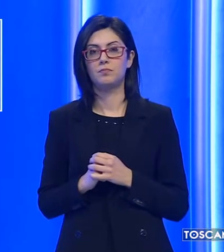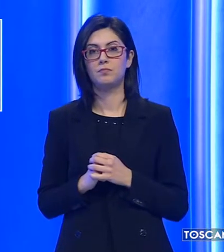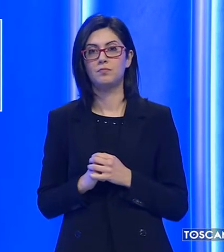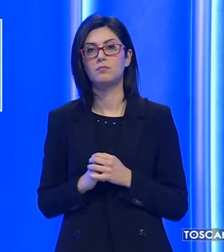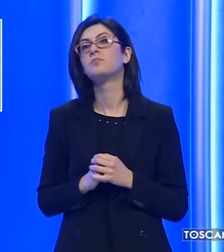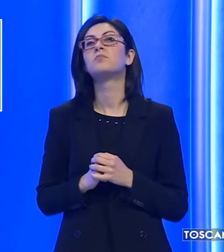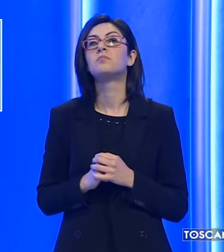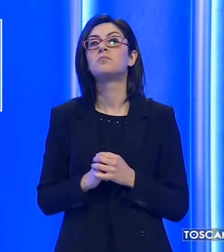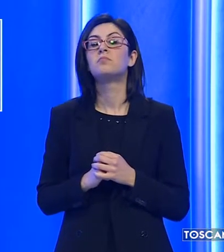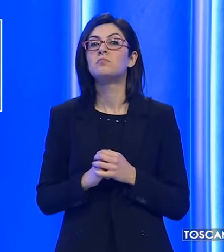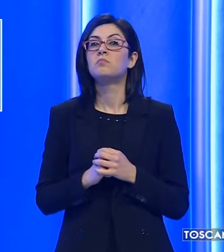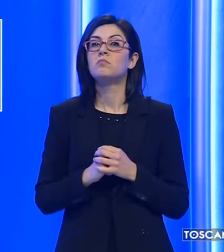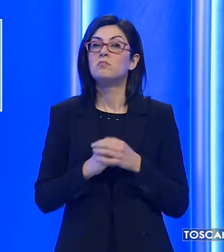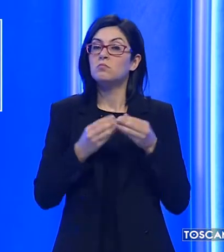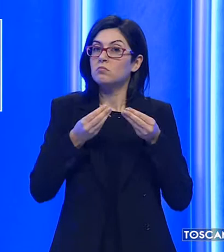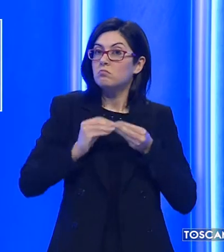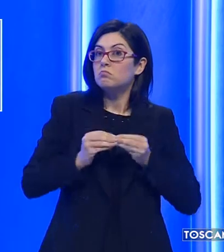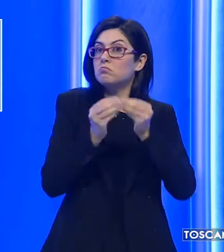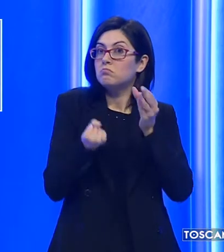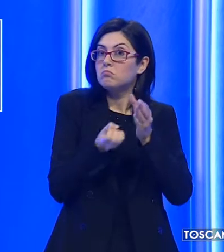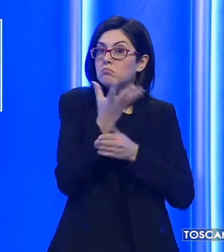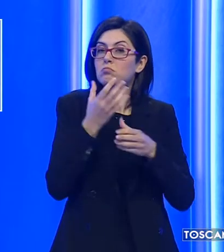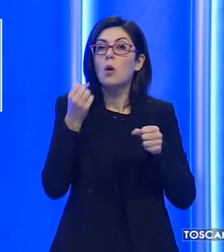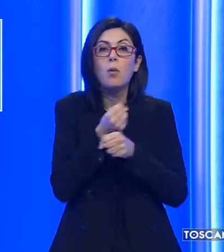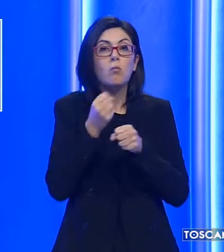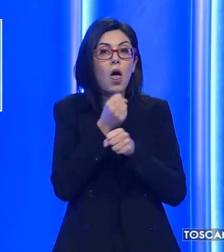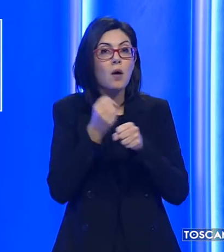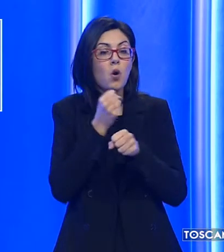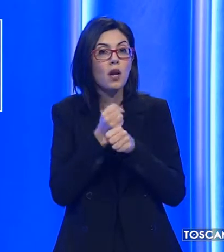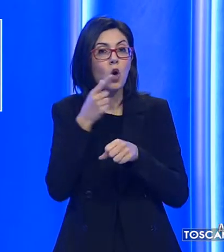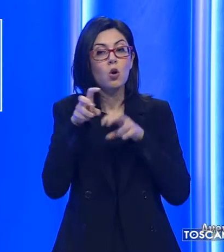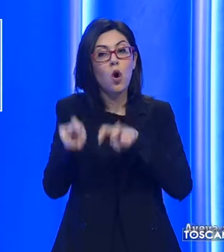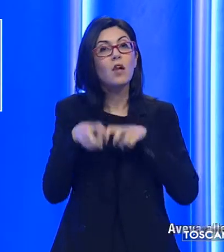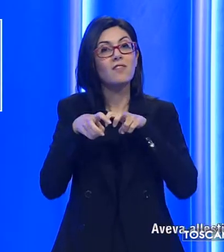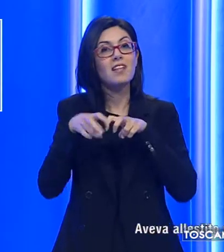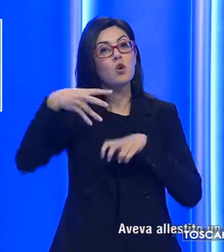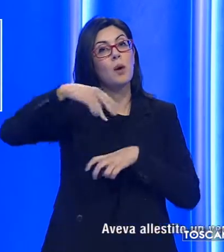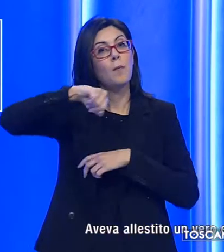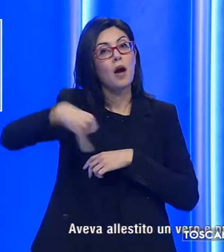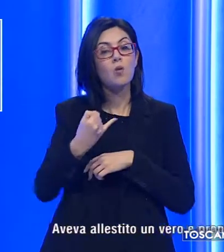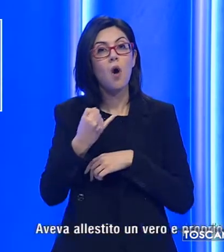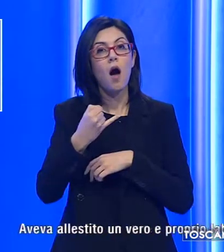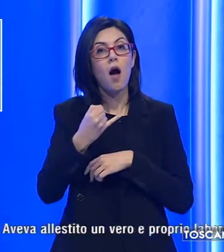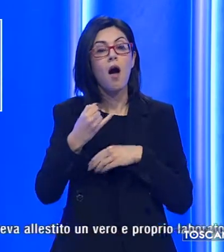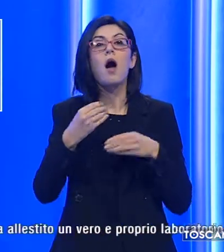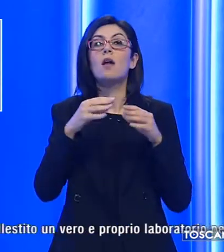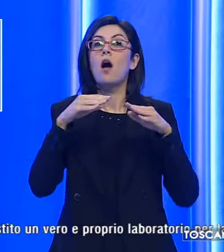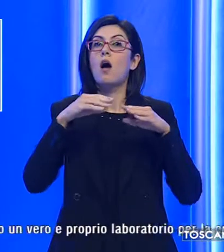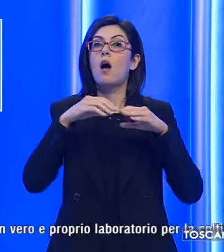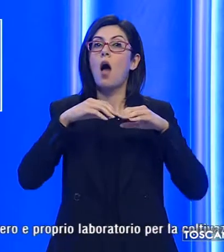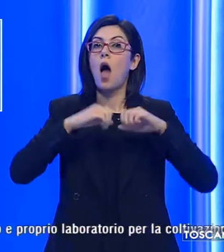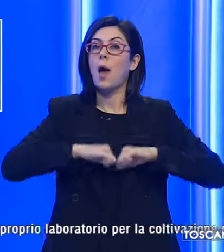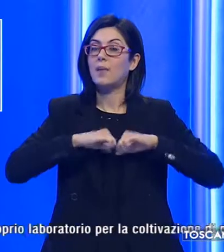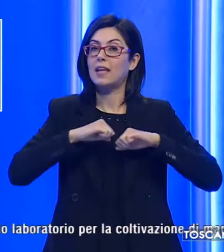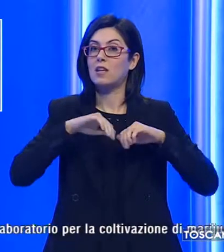Aveva allestito un vero e proprio laboratorio per la coltivazione di marijuana all'interno della sua abitazione a